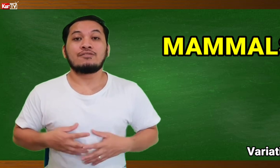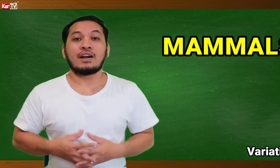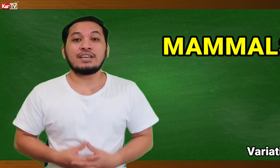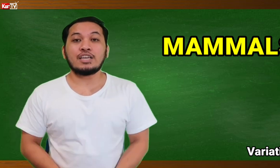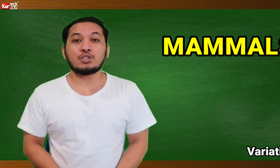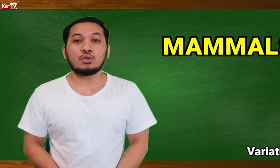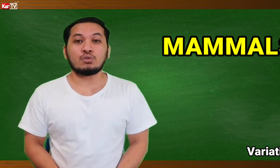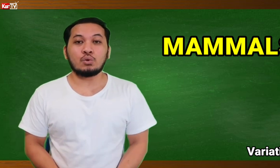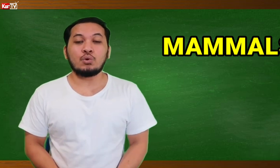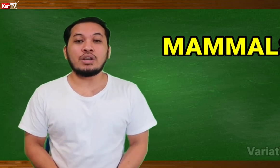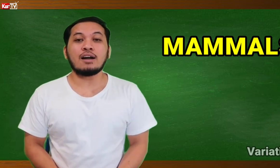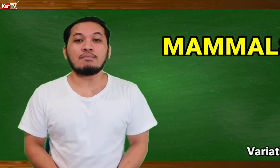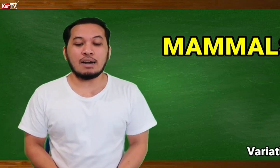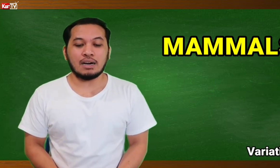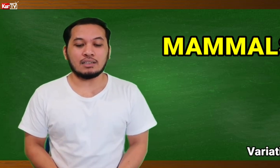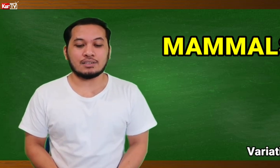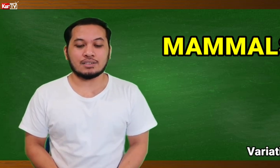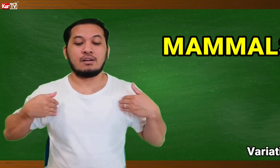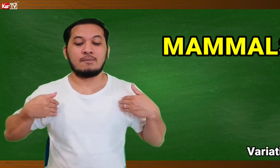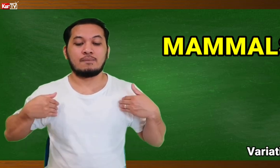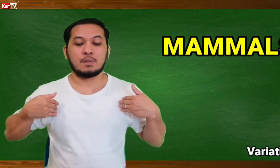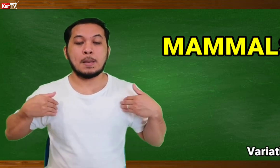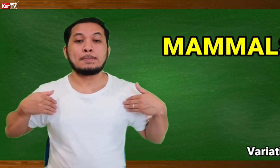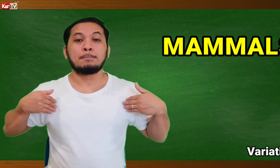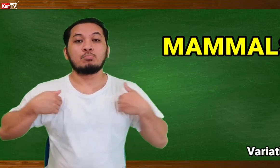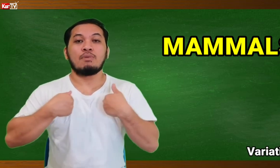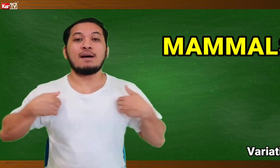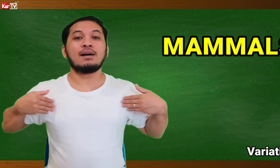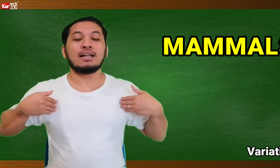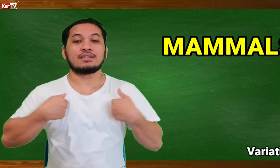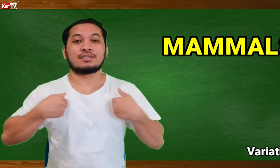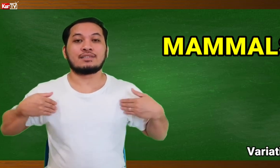VARIATION 2 ng MAMALS. MAMALS.